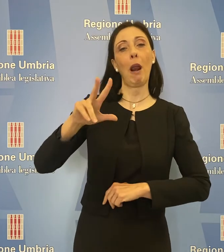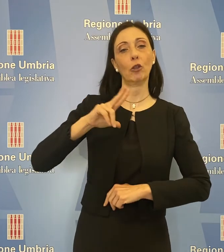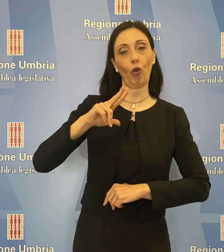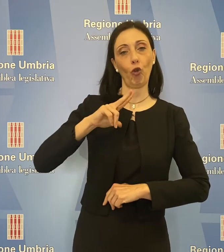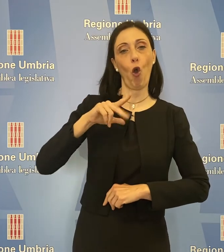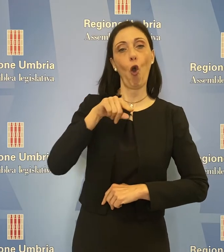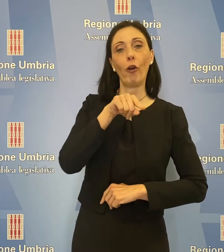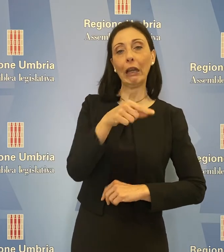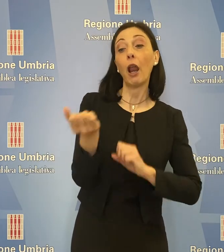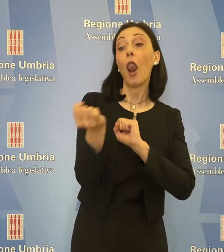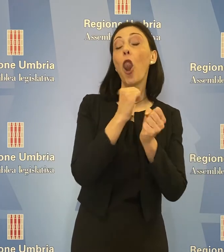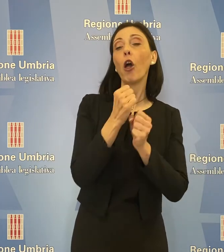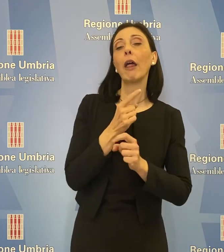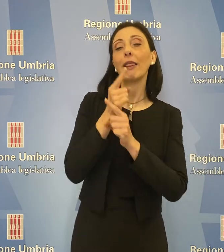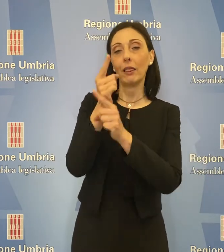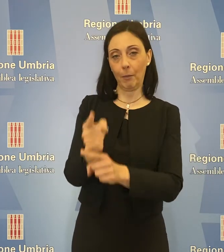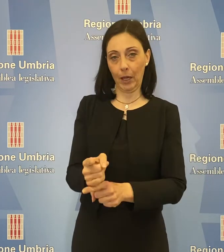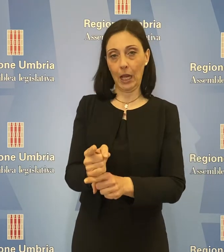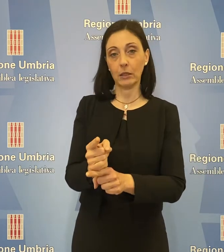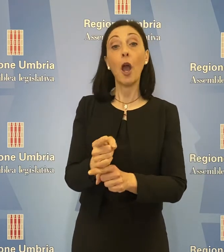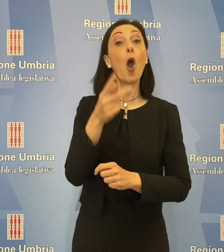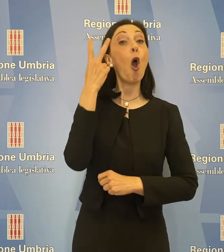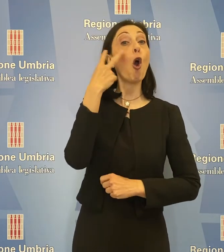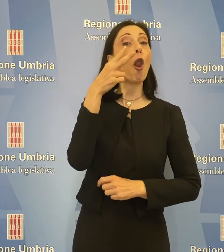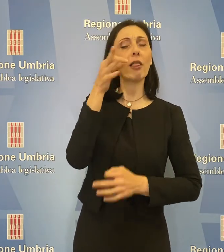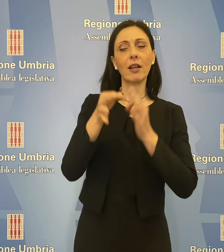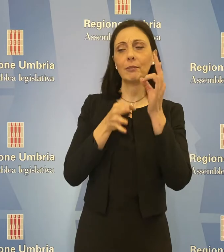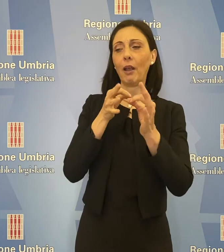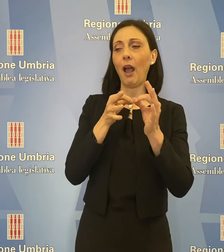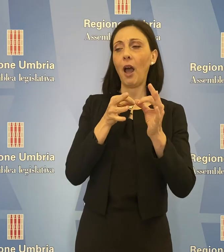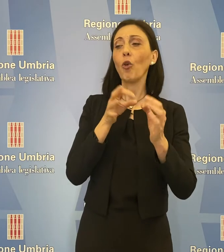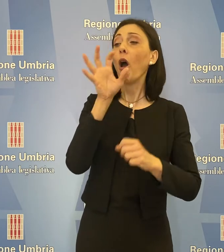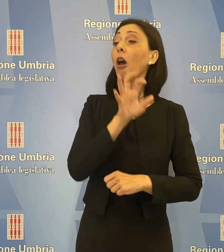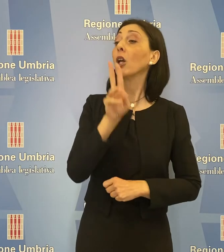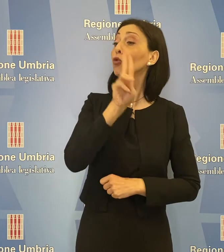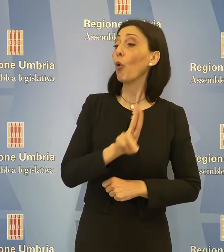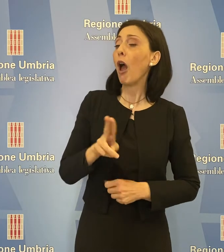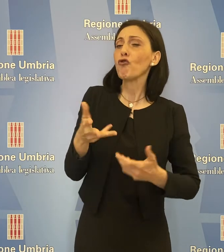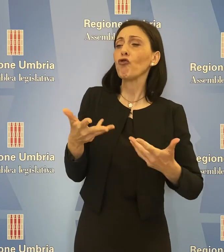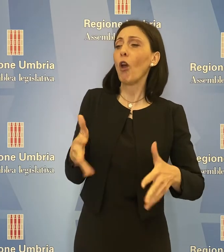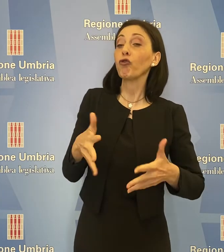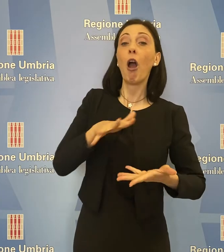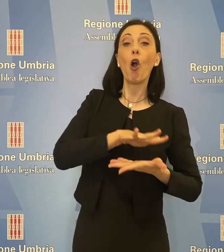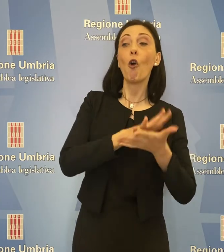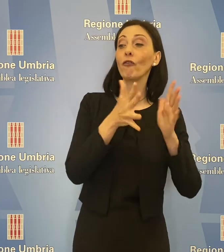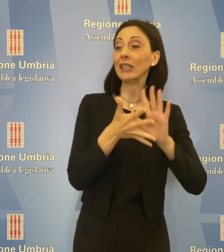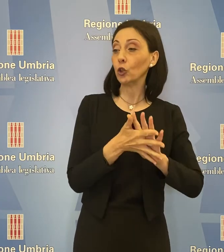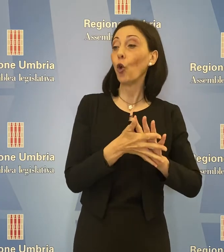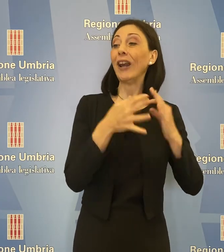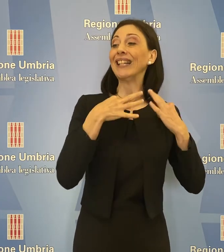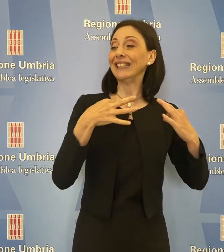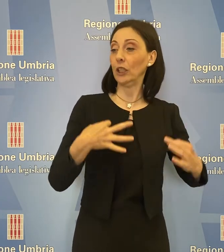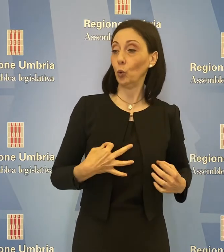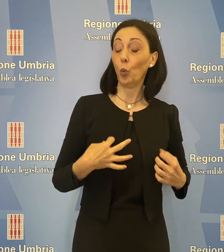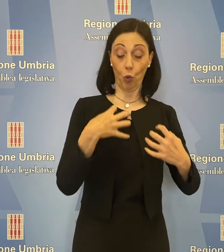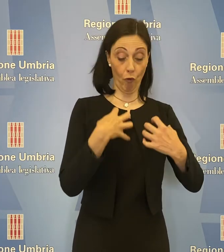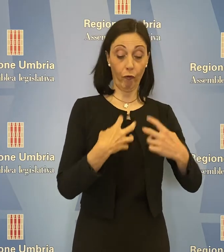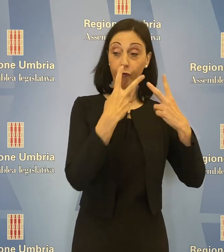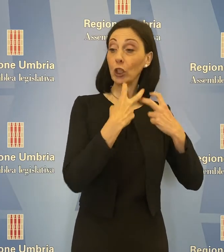alle dipendenze. L'assessore Ecoletto ha spiegato che la Regione Umbria ha attivato una convenzione con l'Istituto di Fisiologia Clinica del